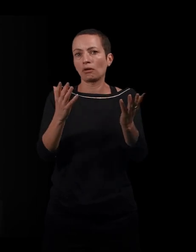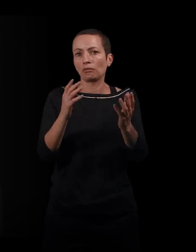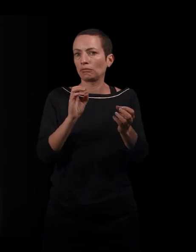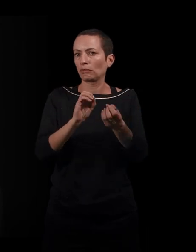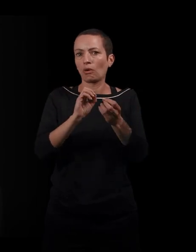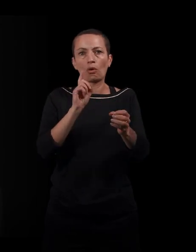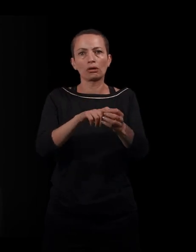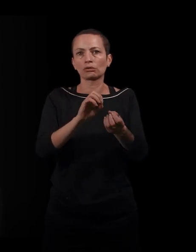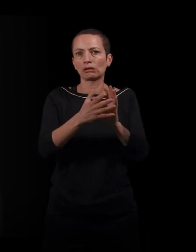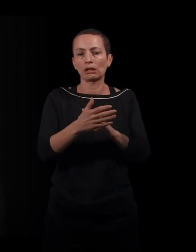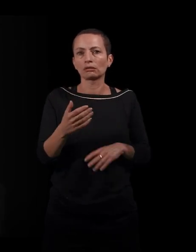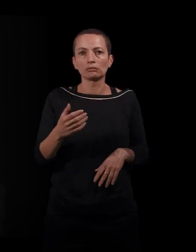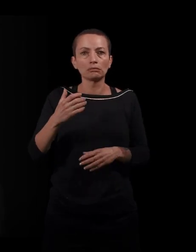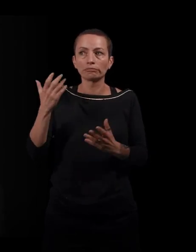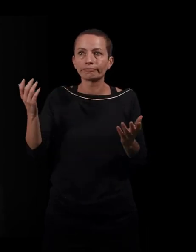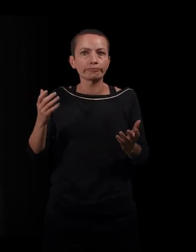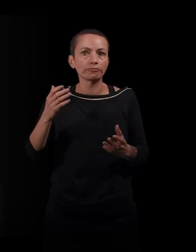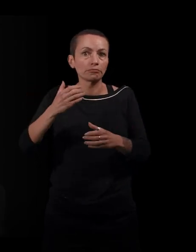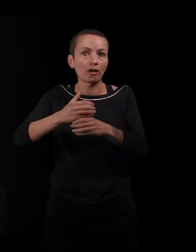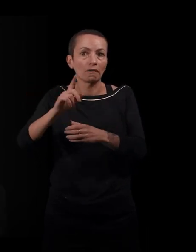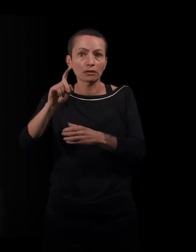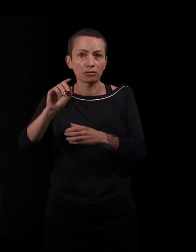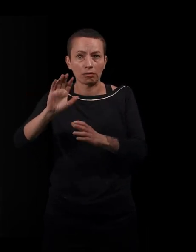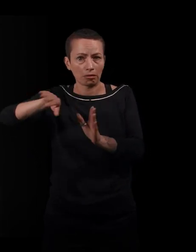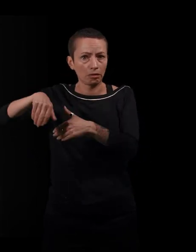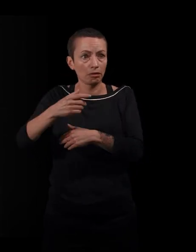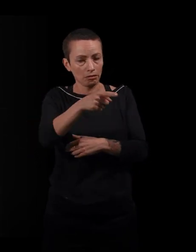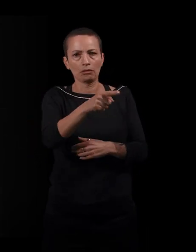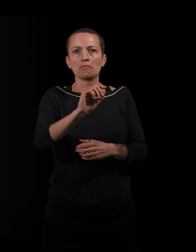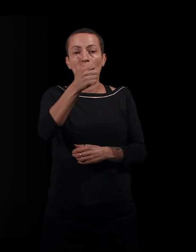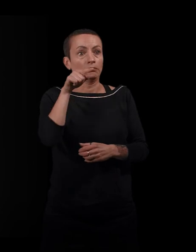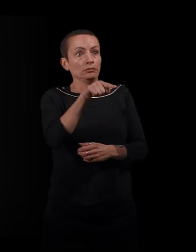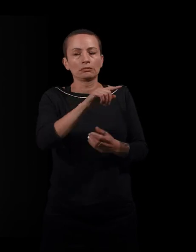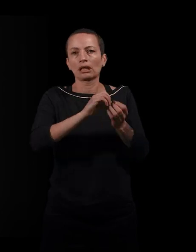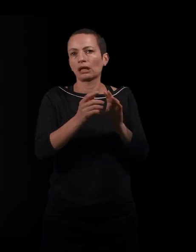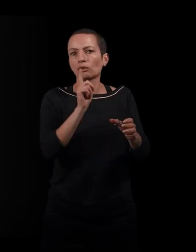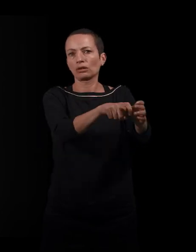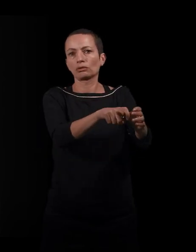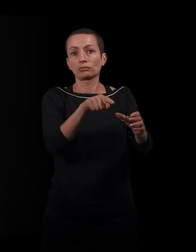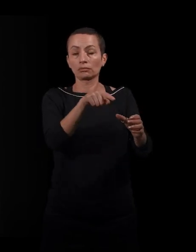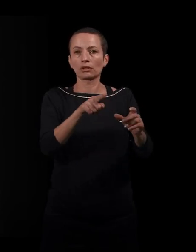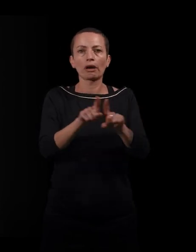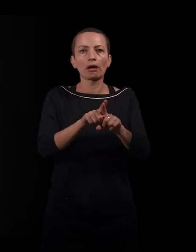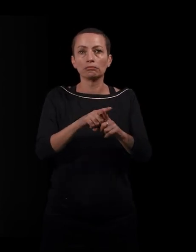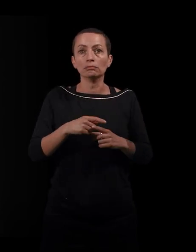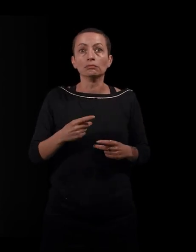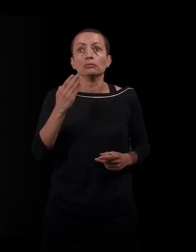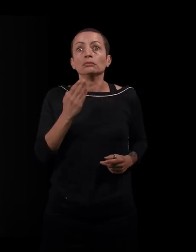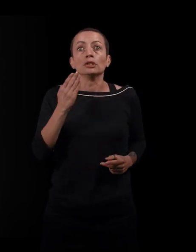à la limite, même avant d'avoir un verre d une connexion Internet.'est-à-dire que la connexion Internet est devenue quelque chose de vital. On peut toujours s'amuser à